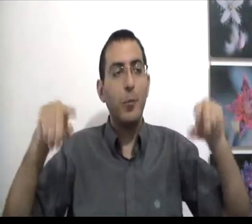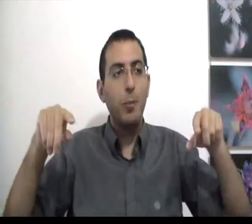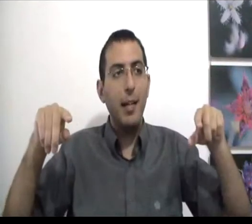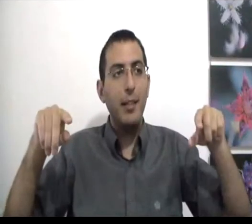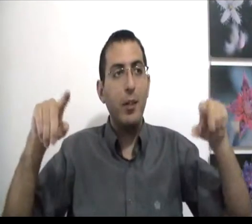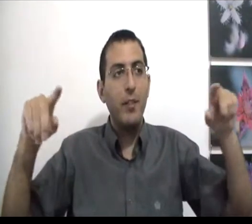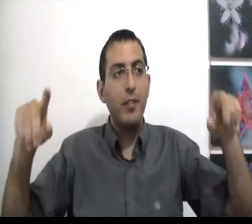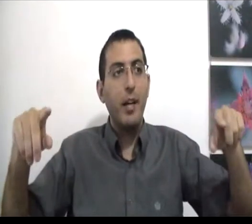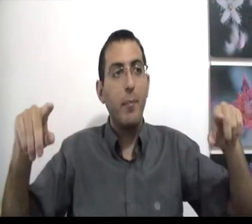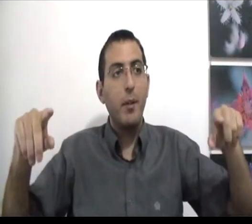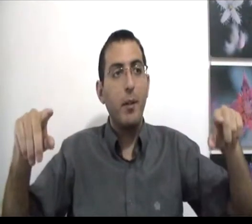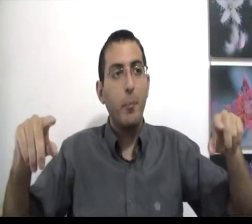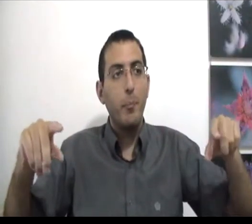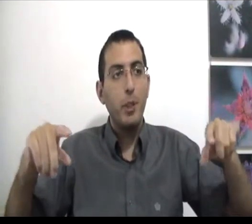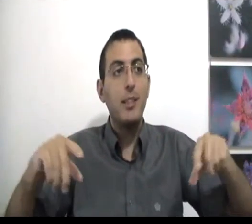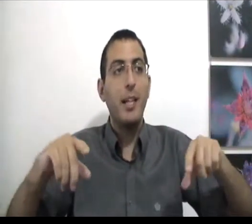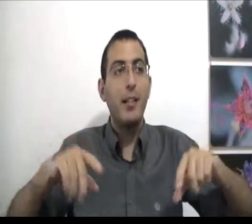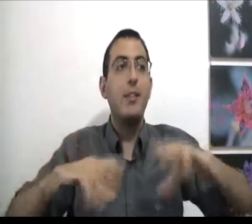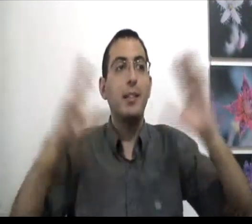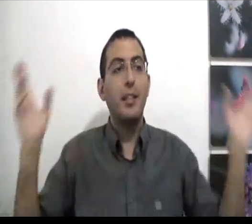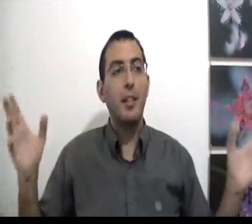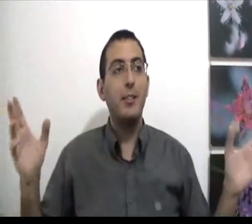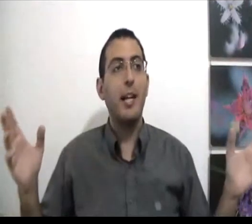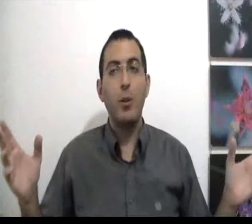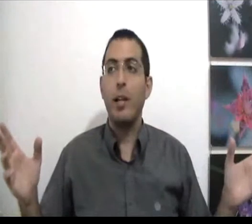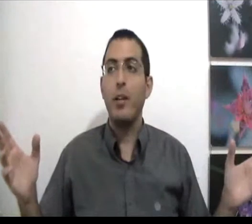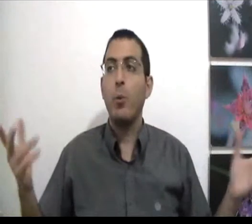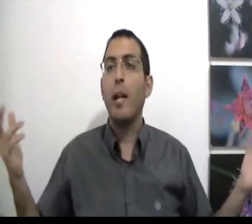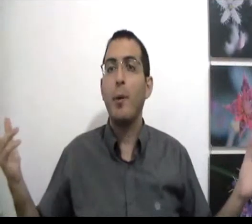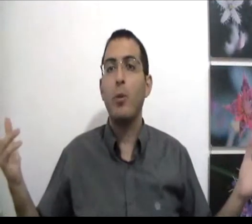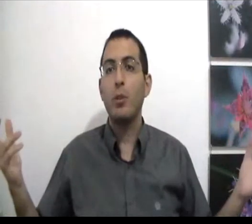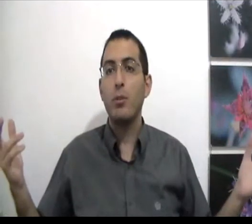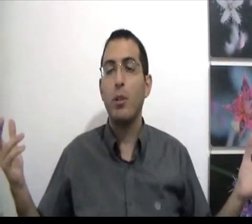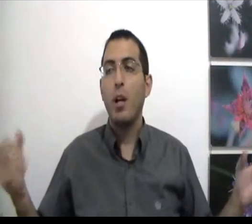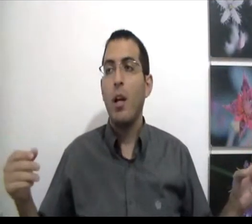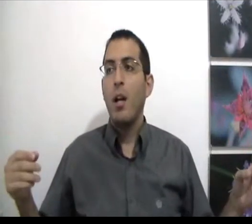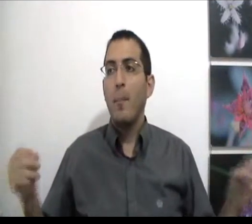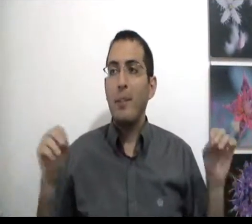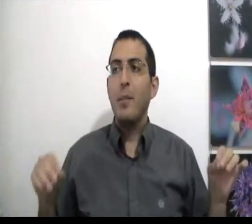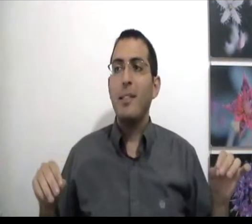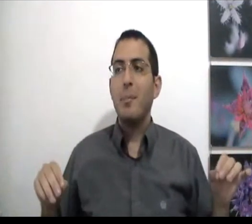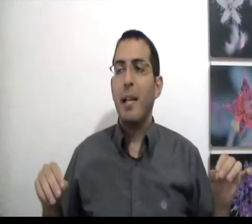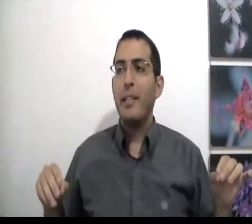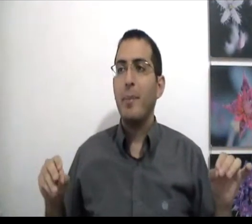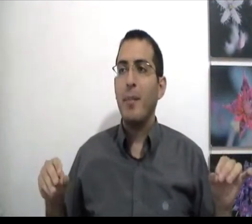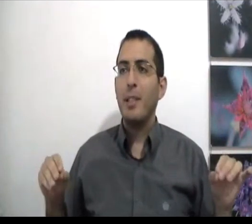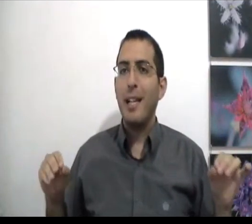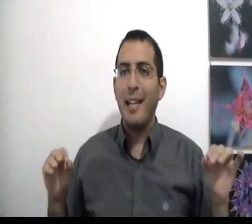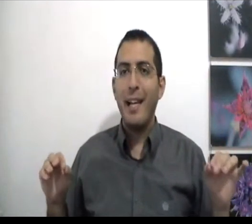מוגבל יכול להבין דברים שצריך שכל יותר גדול אולי בכל זאת מה שאני בעצם בא להגיד שבינם צריך להגיע